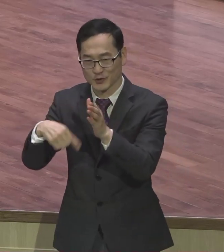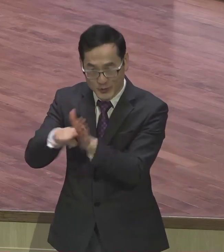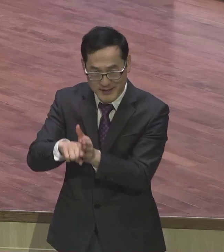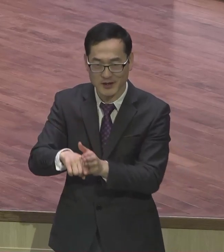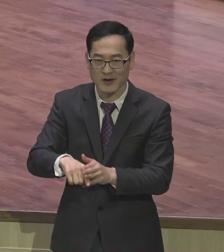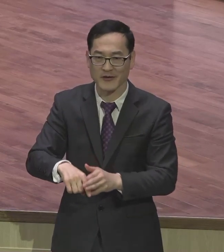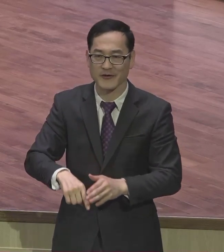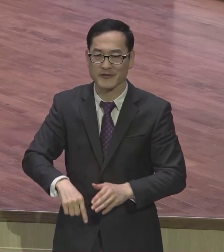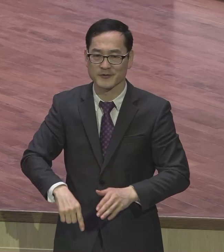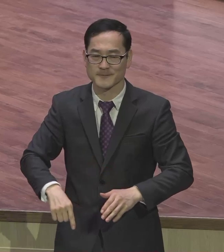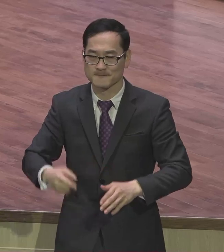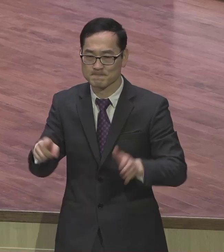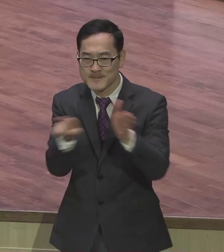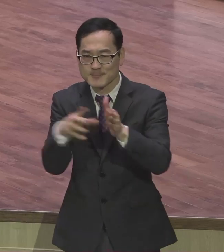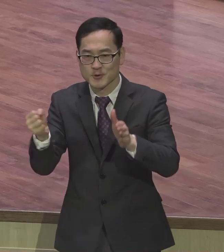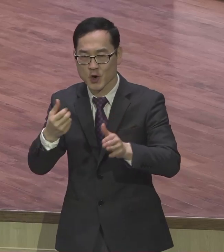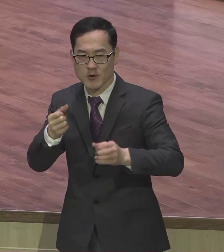공동체 공동체